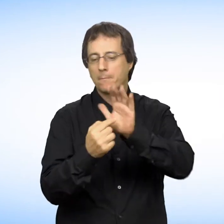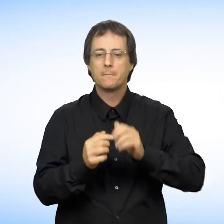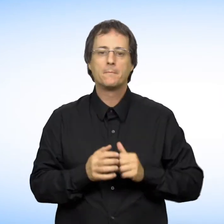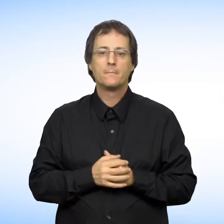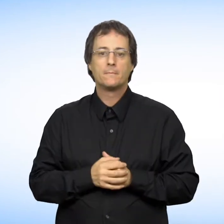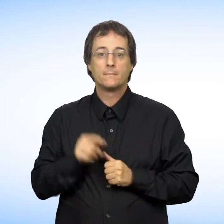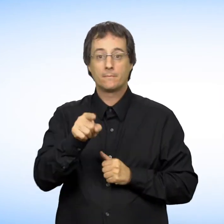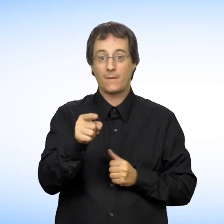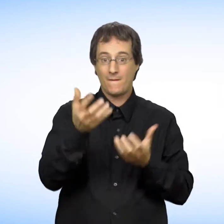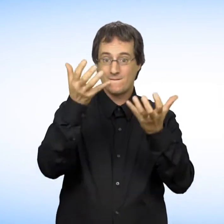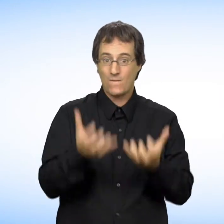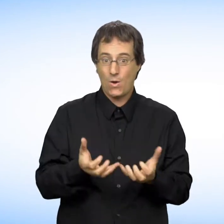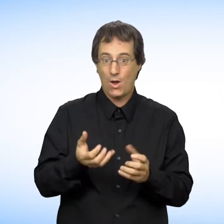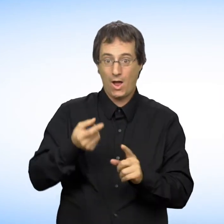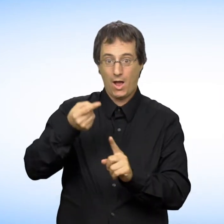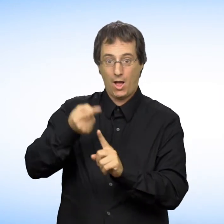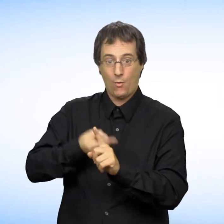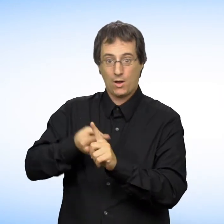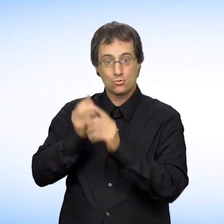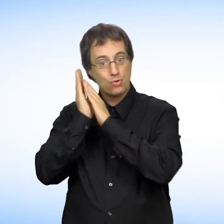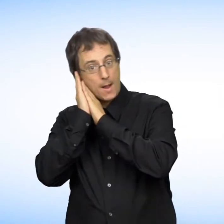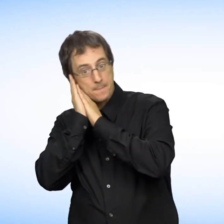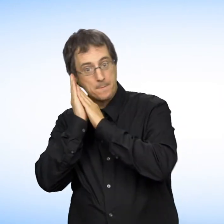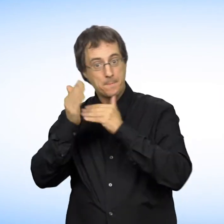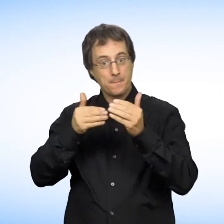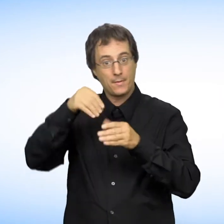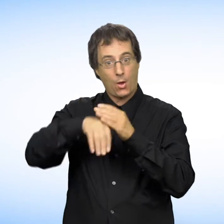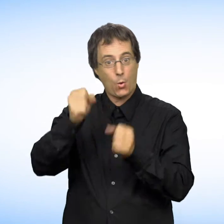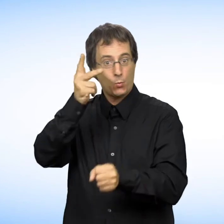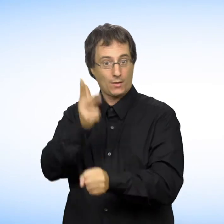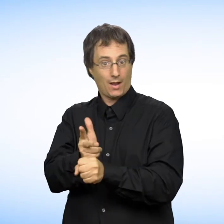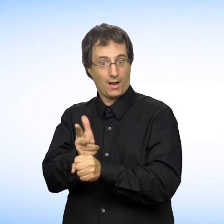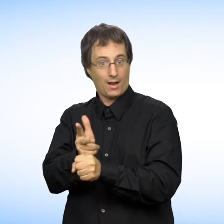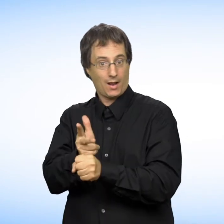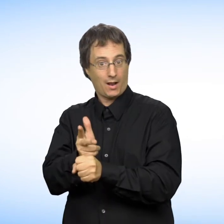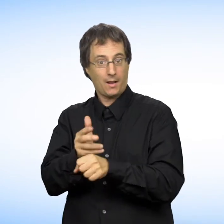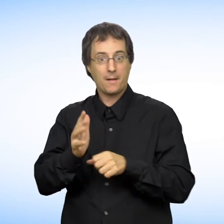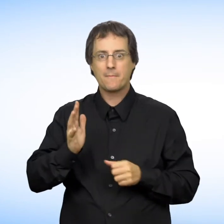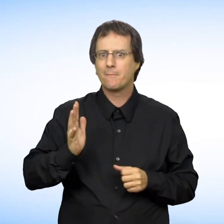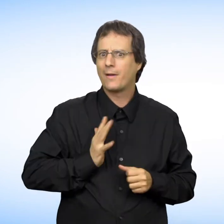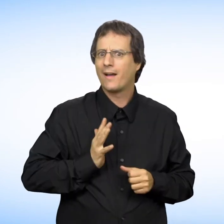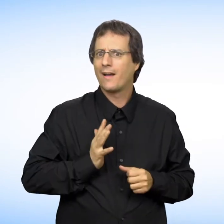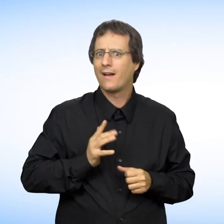Par exemple, on ne peut refuser de vous louer une chambre d'hôtel parce que vous n'êtes pas légalement marié.